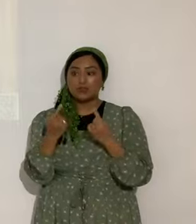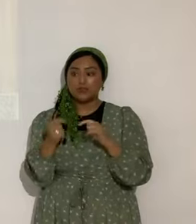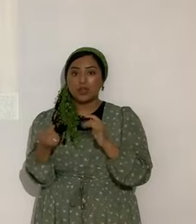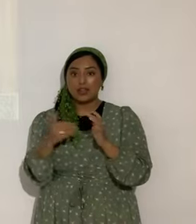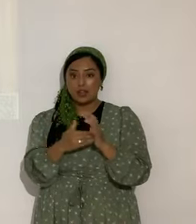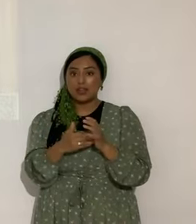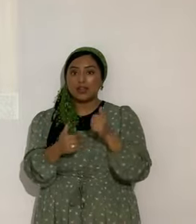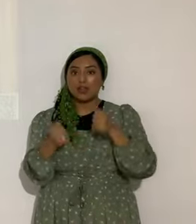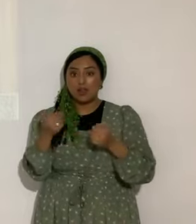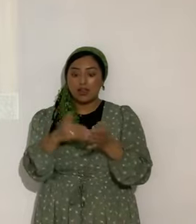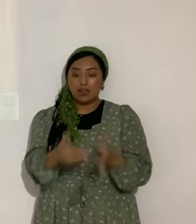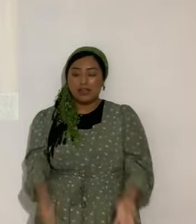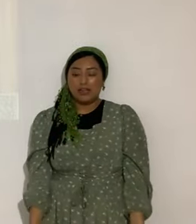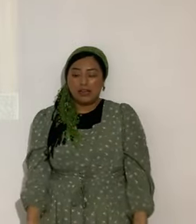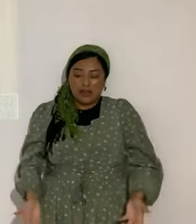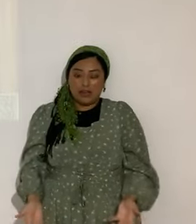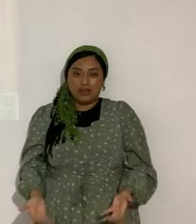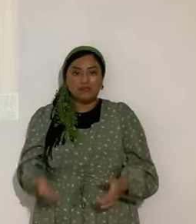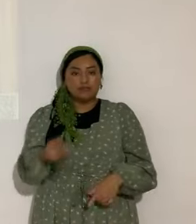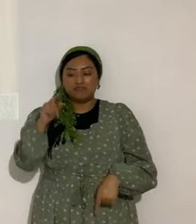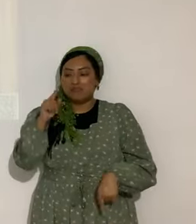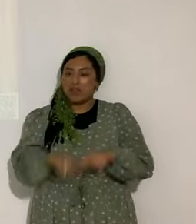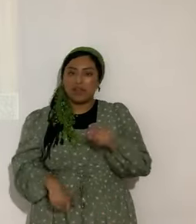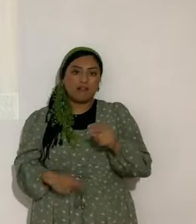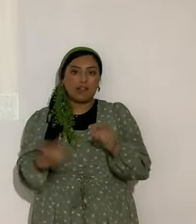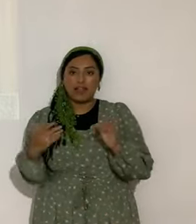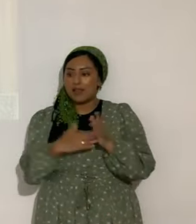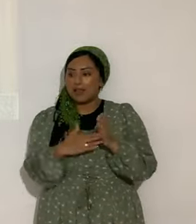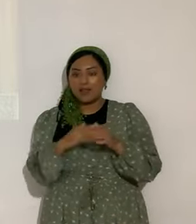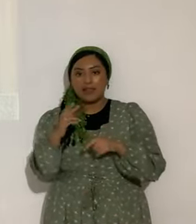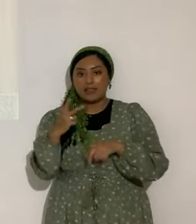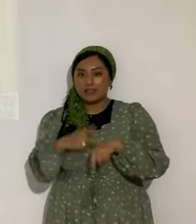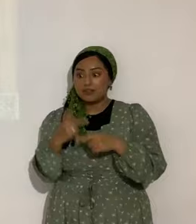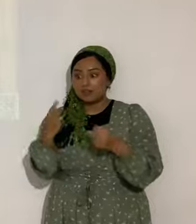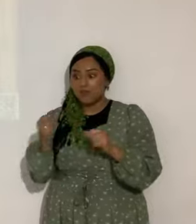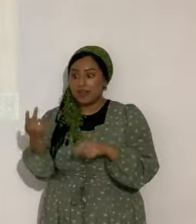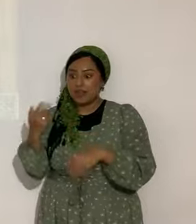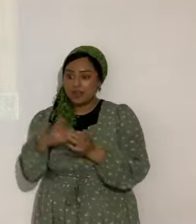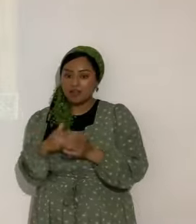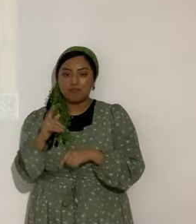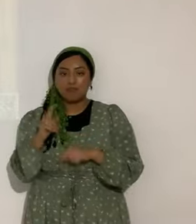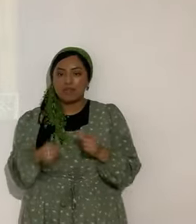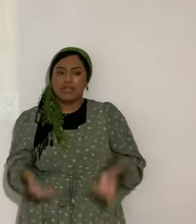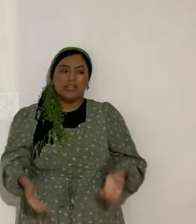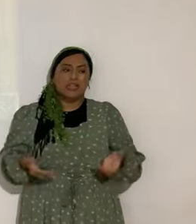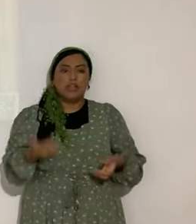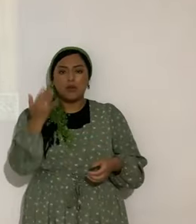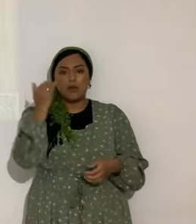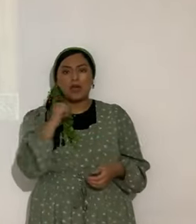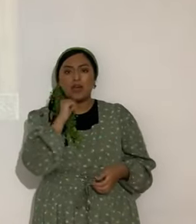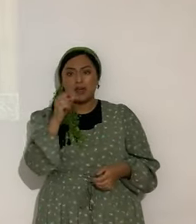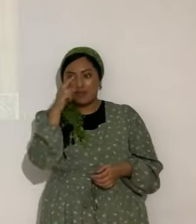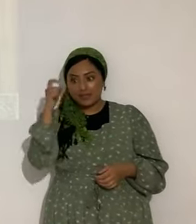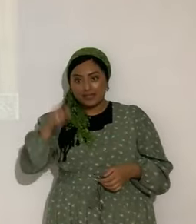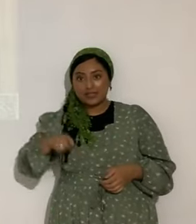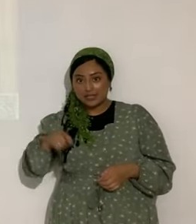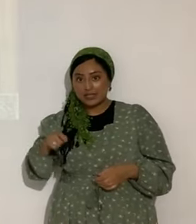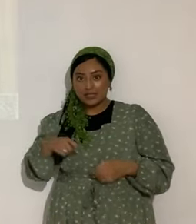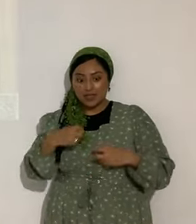Levantar el carro. Y no lo movió ni un milímetro. No lo levantó ni un milímetro. ¿Por qué? Porque se necesitaba la crisis. De ver a su